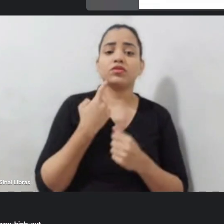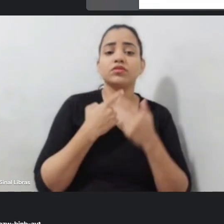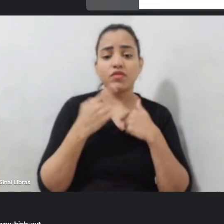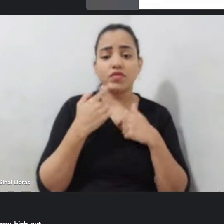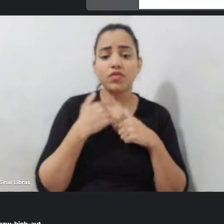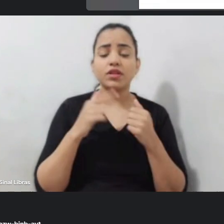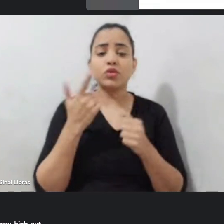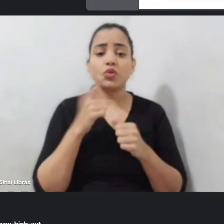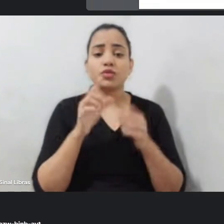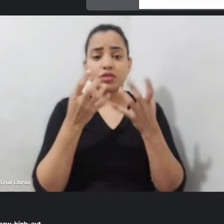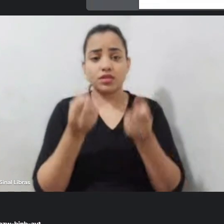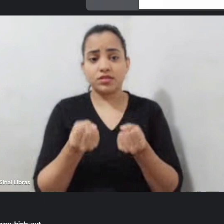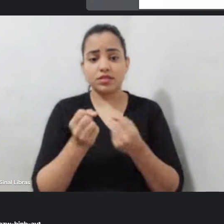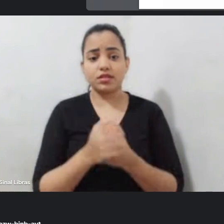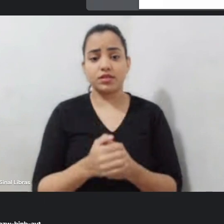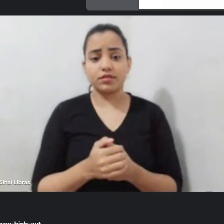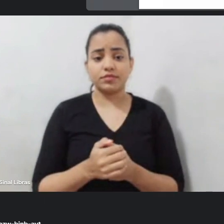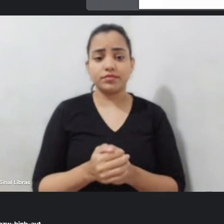Executivo.